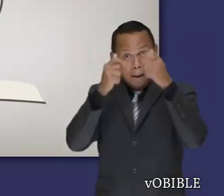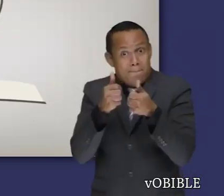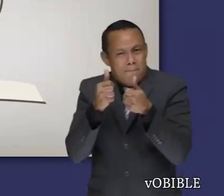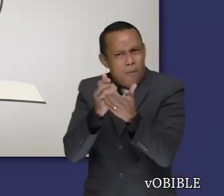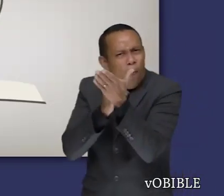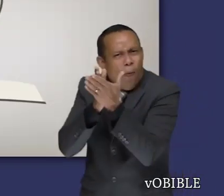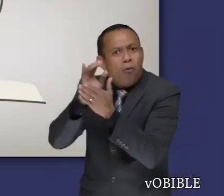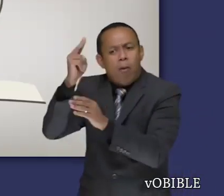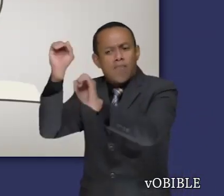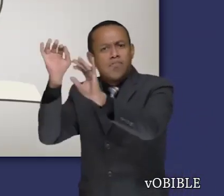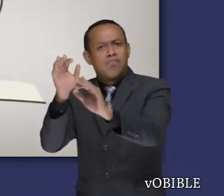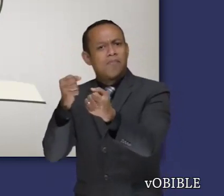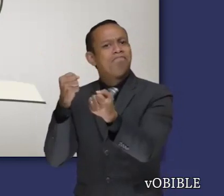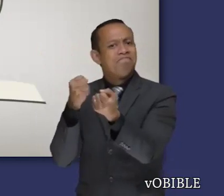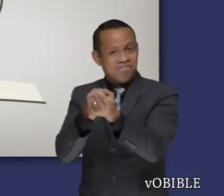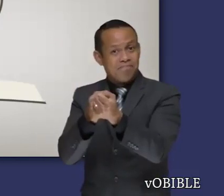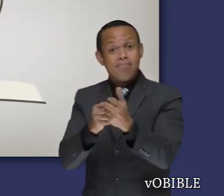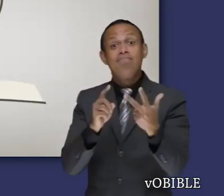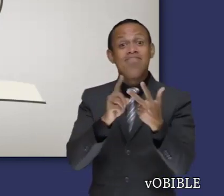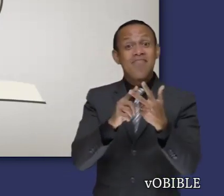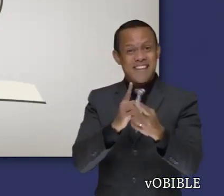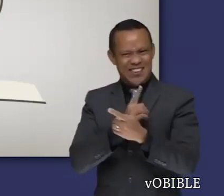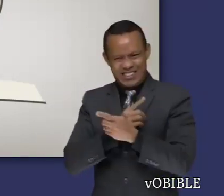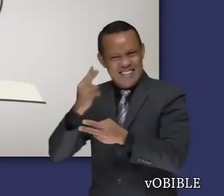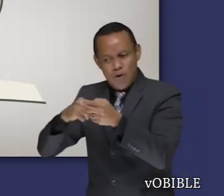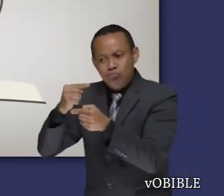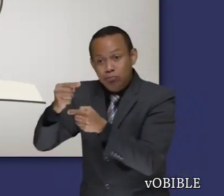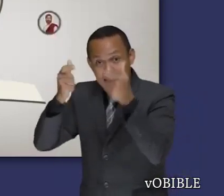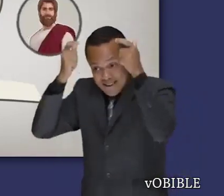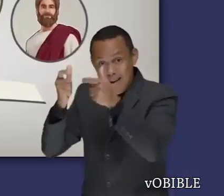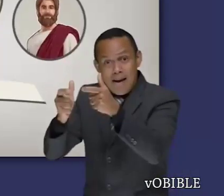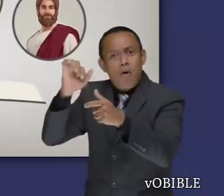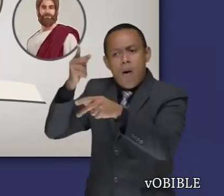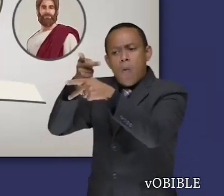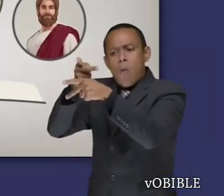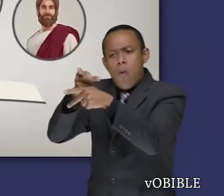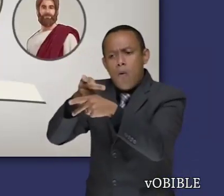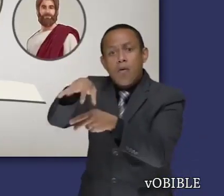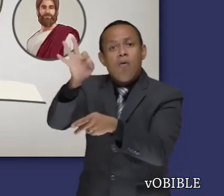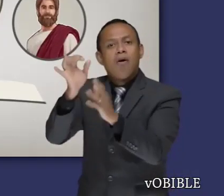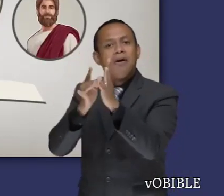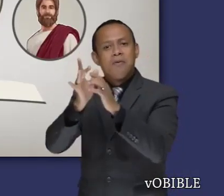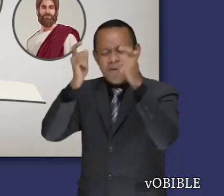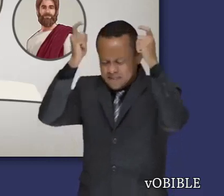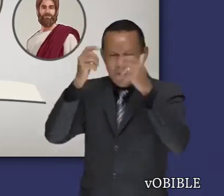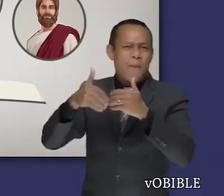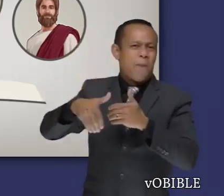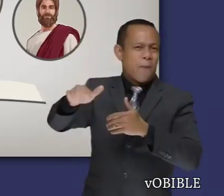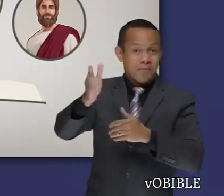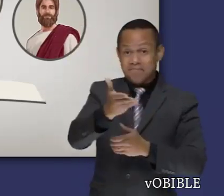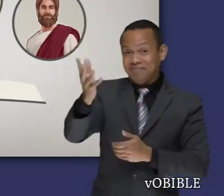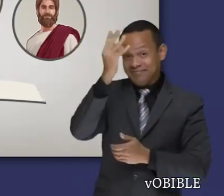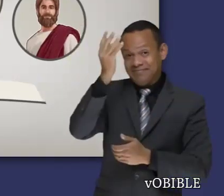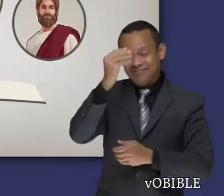Jehová bendijo a los reyes que lo amaban, y en cómo él protegió el linaje de David, de donde vino quien luego llegó a ser